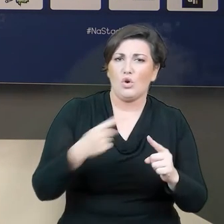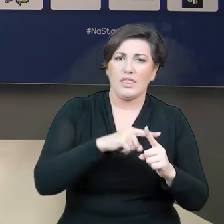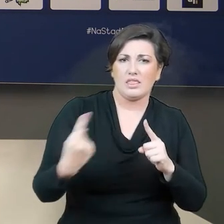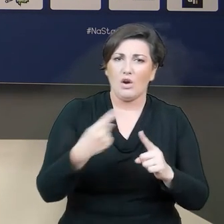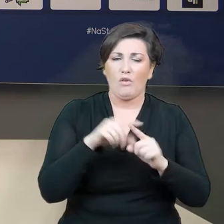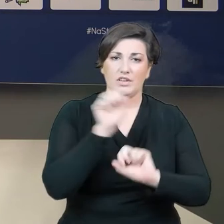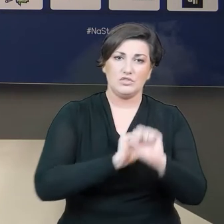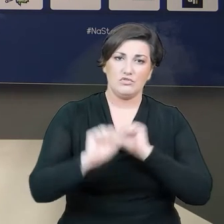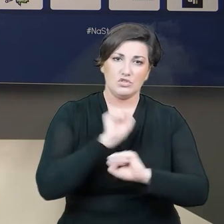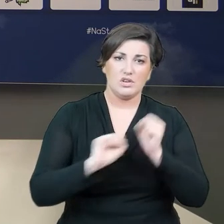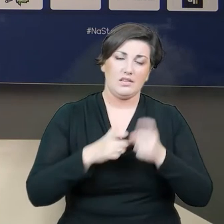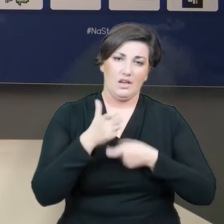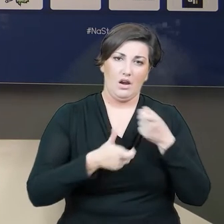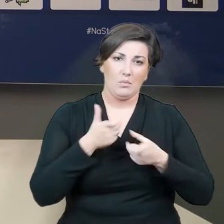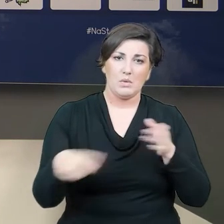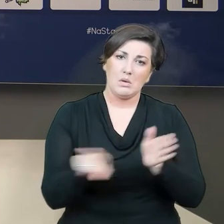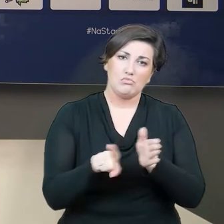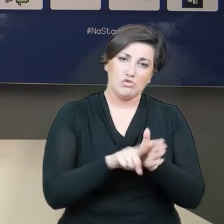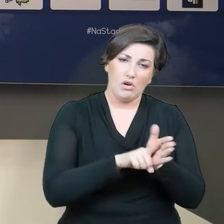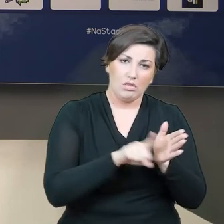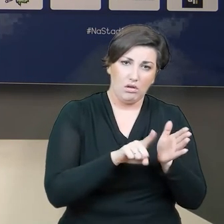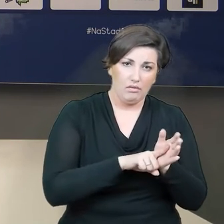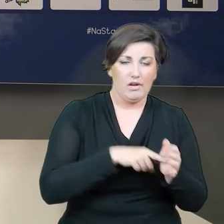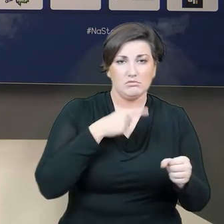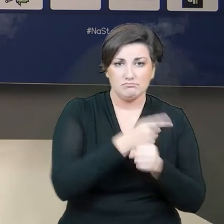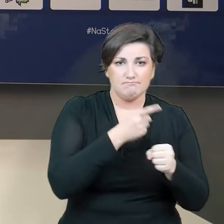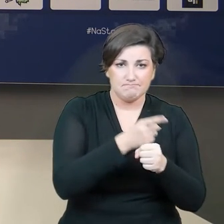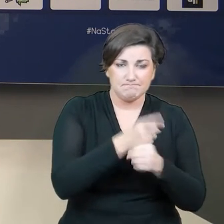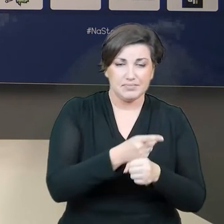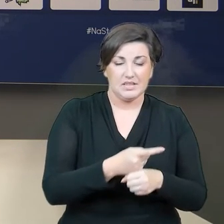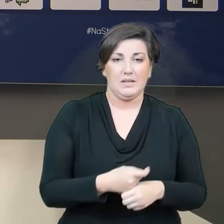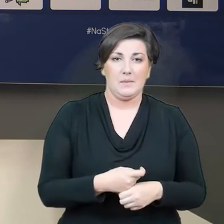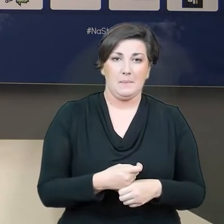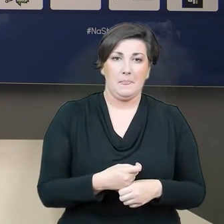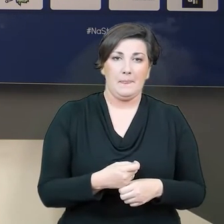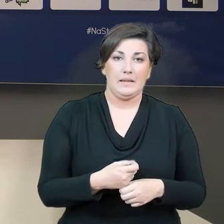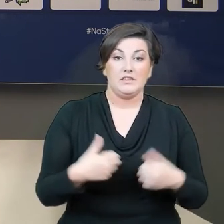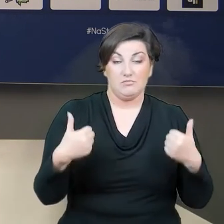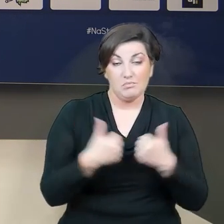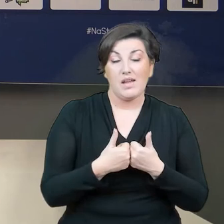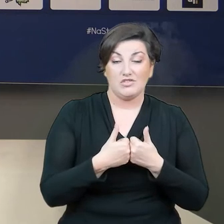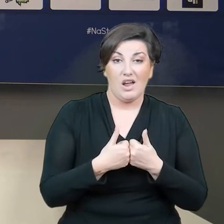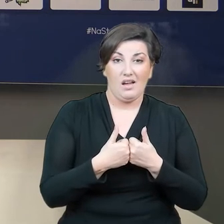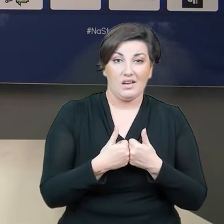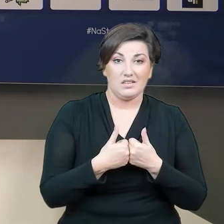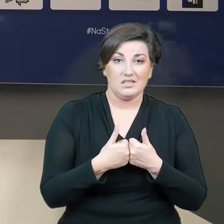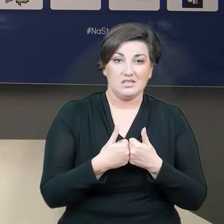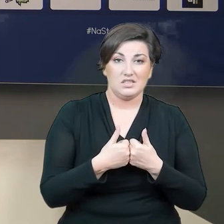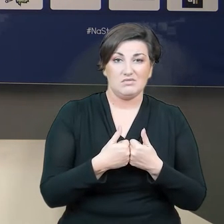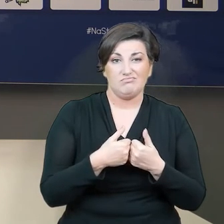przygotować do zdobywania bramek. Idzie nam to w meczach, szczególnie w meczach, bo mówimy o meczach z